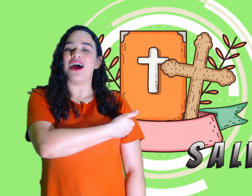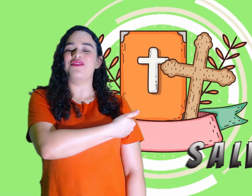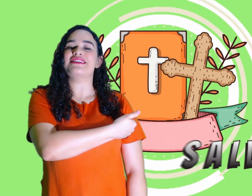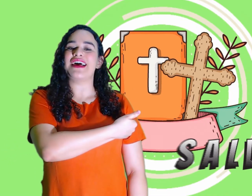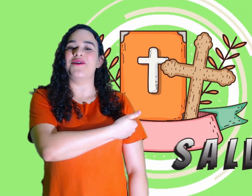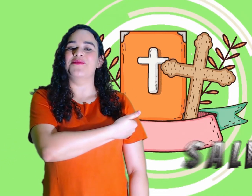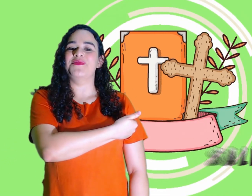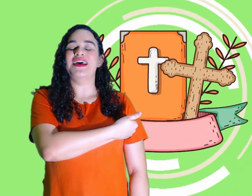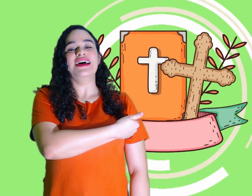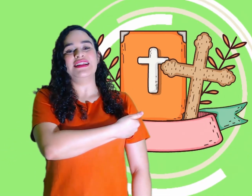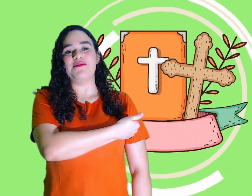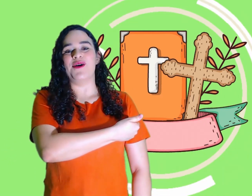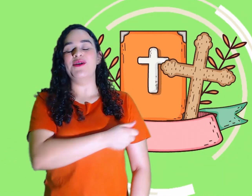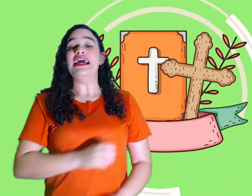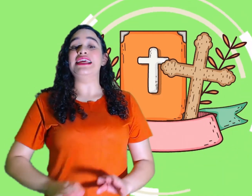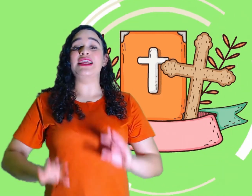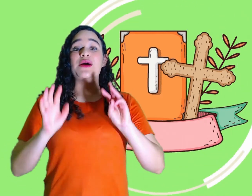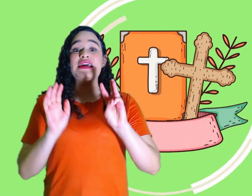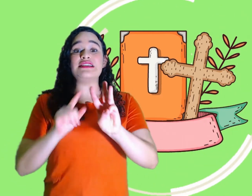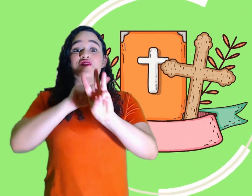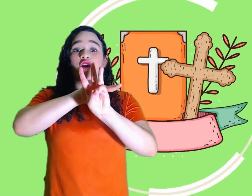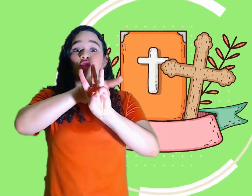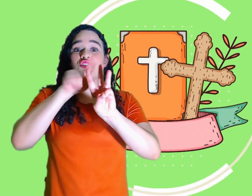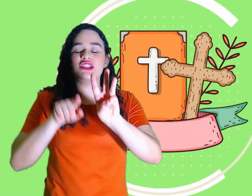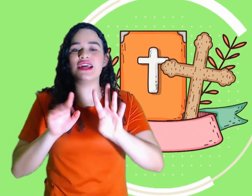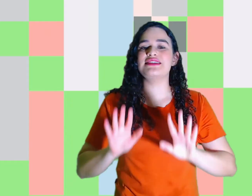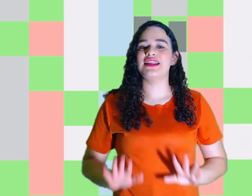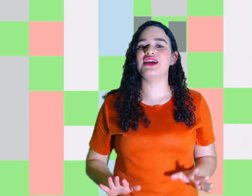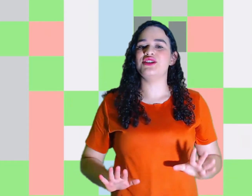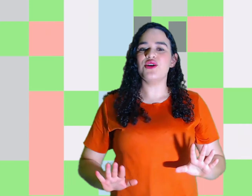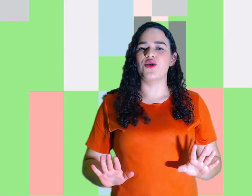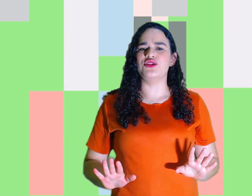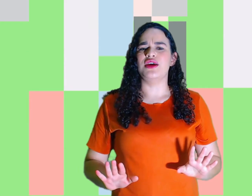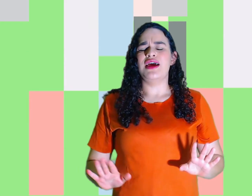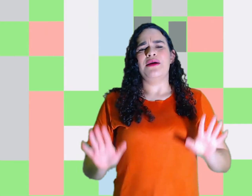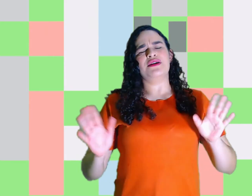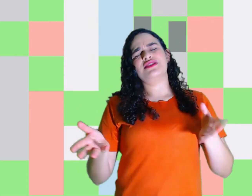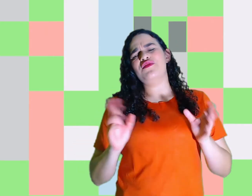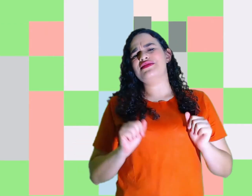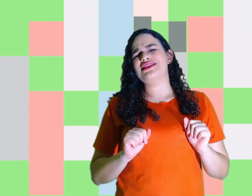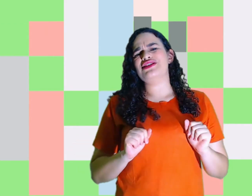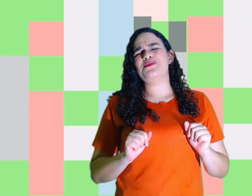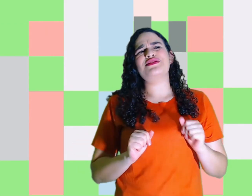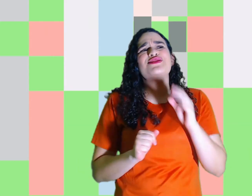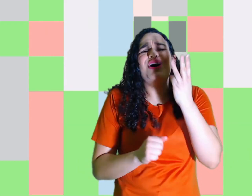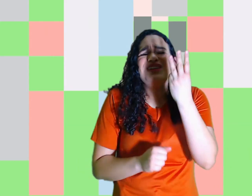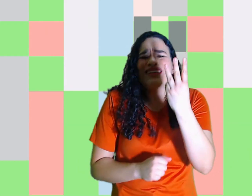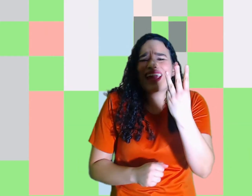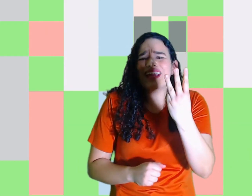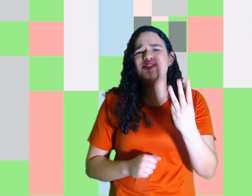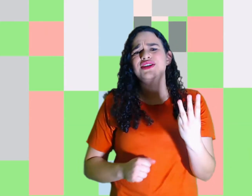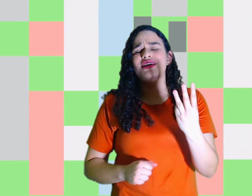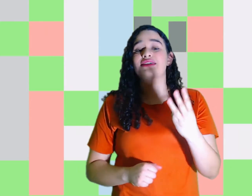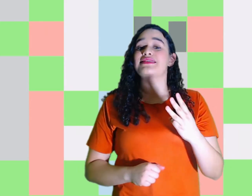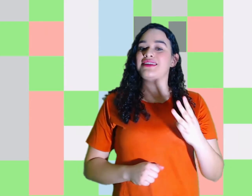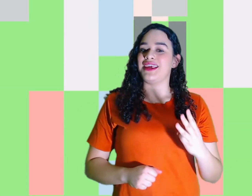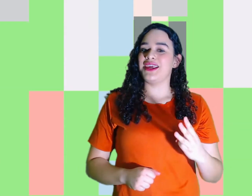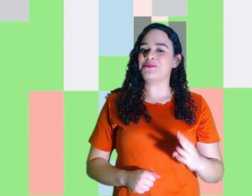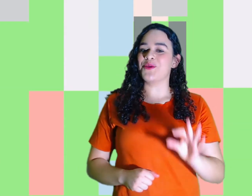Salvação, tá bom? Então, esses foram os três sinais de hoje. Mas talvez você esteja pensando em três dias, sim. Porque